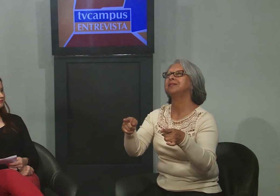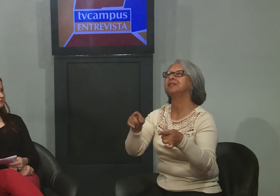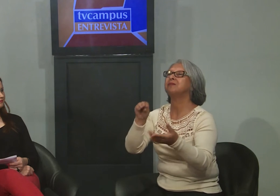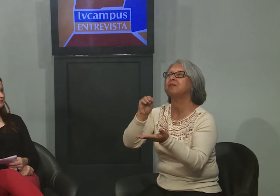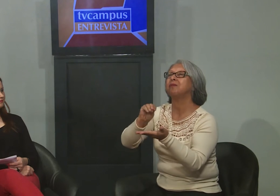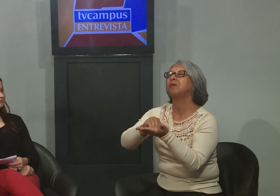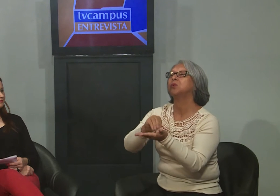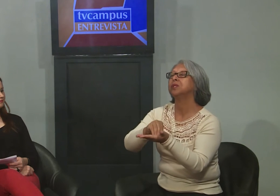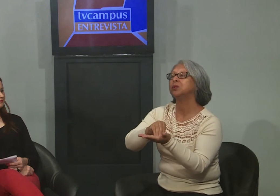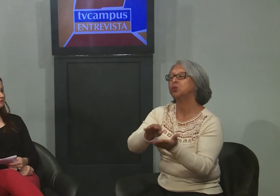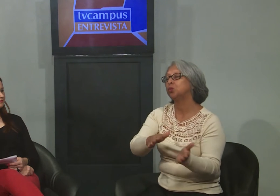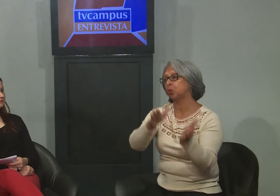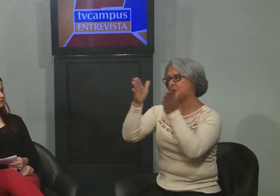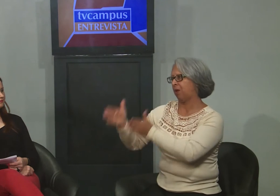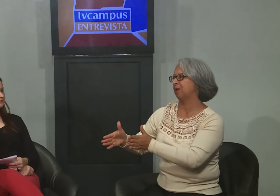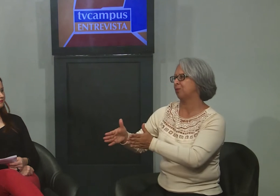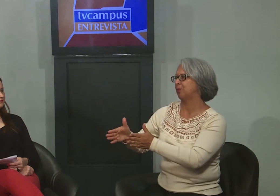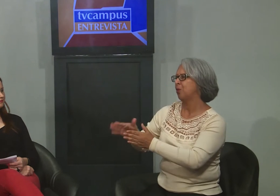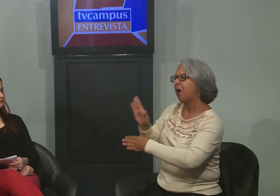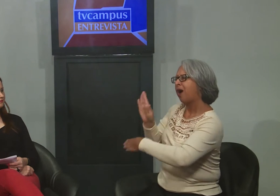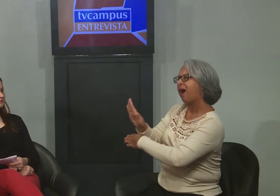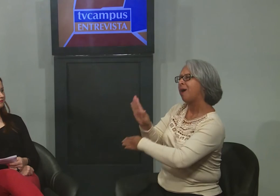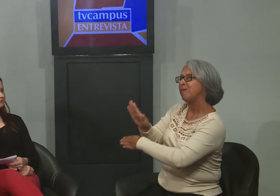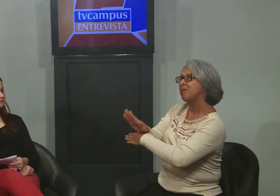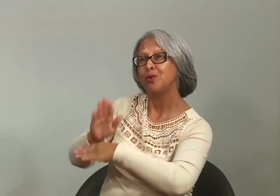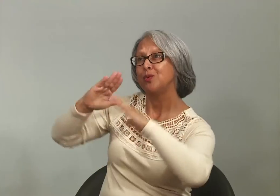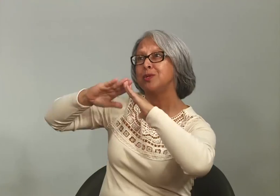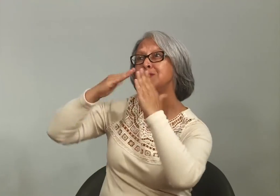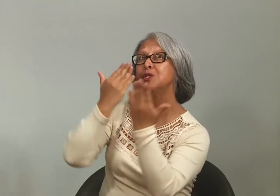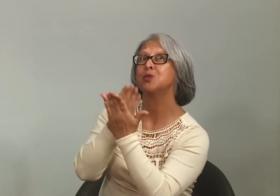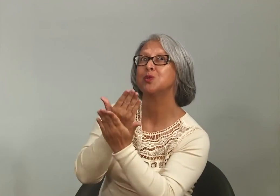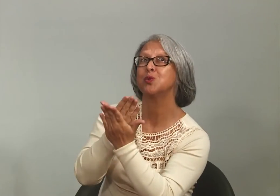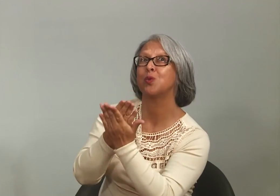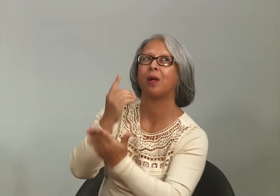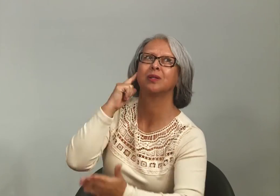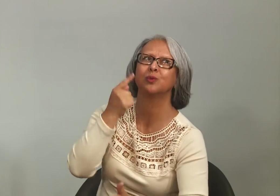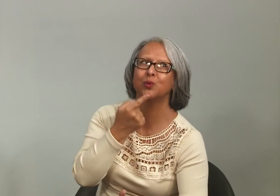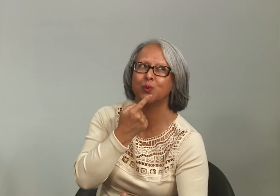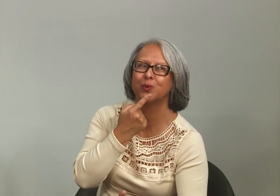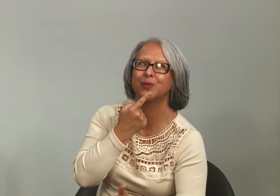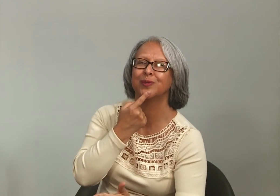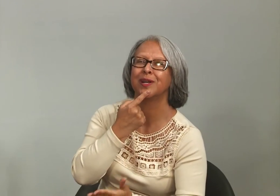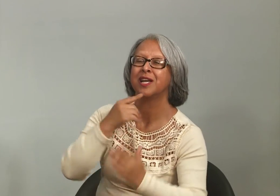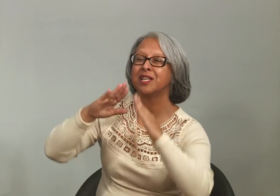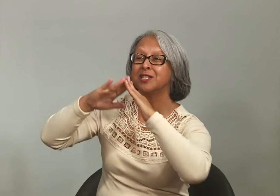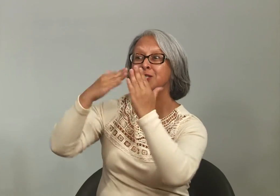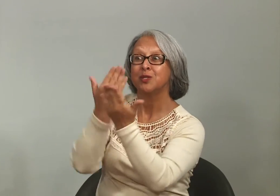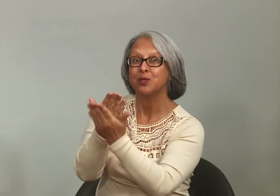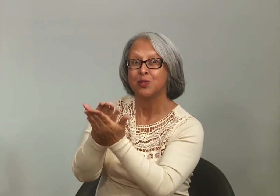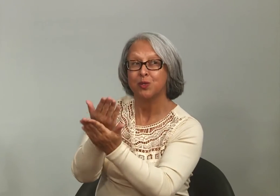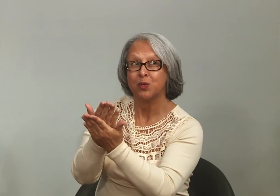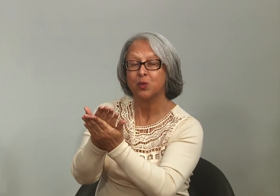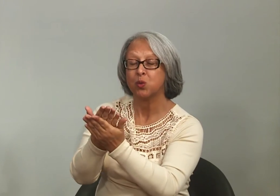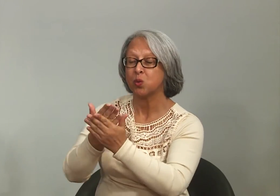e acredito que está faltando um outro lado, que é o apoio da escola bilíngue para surdos.